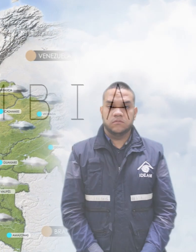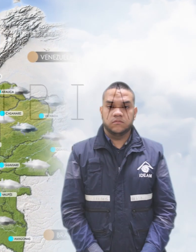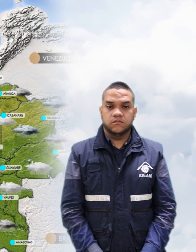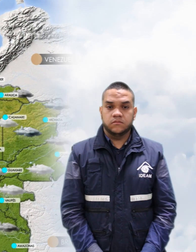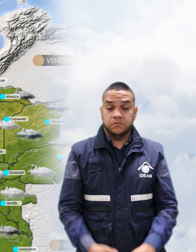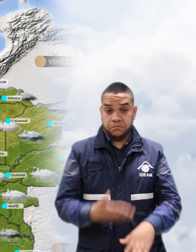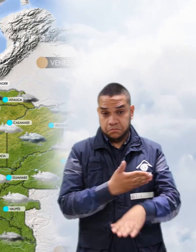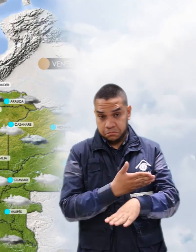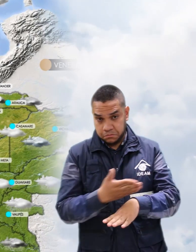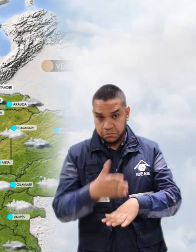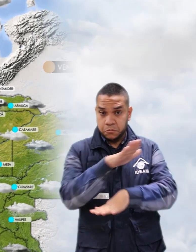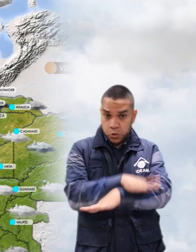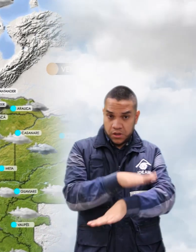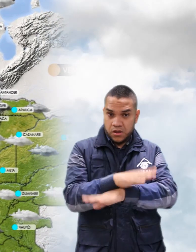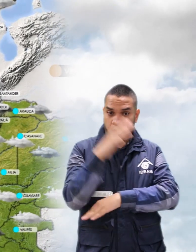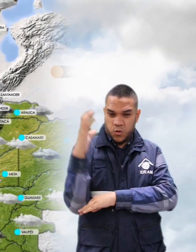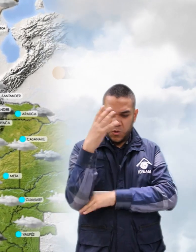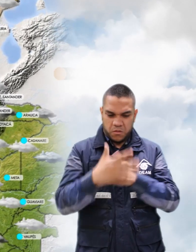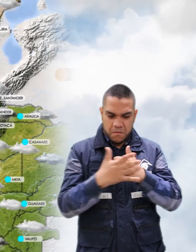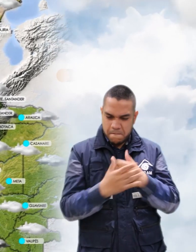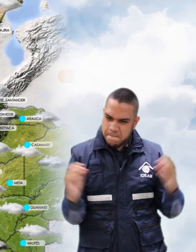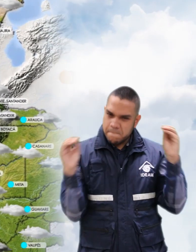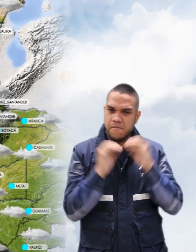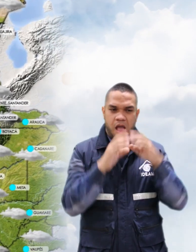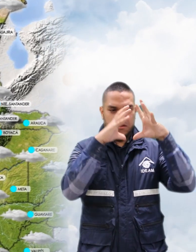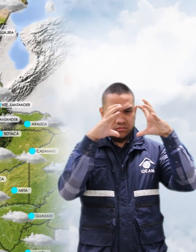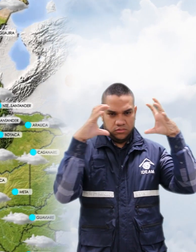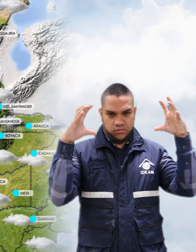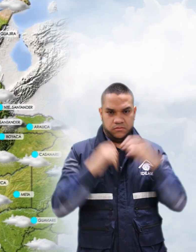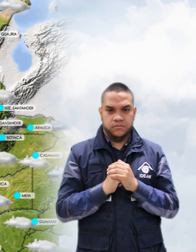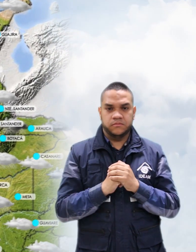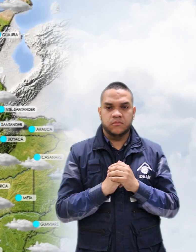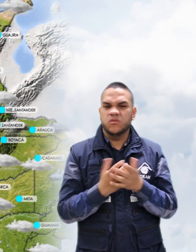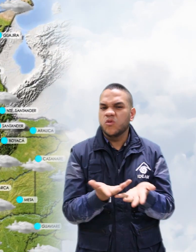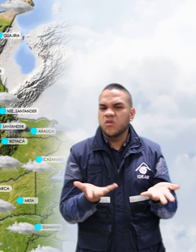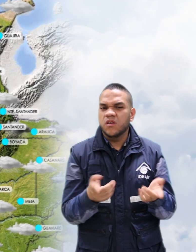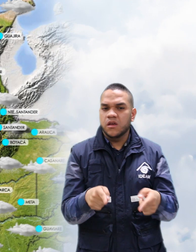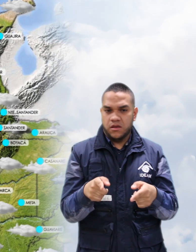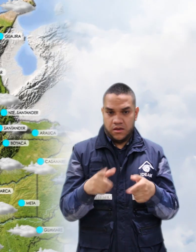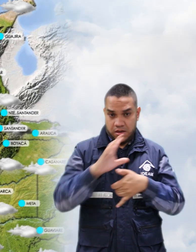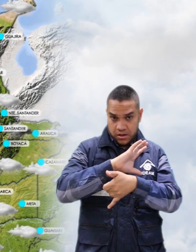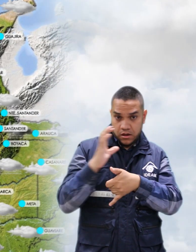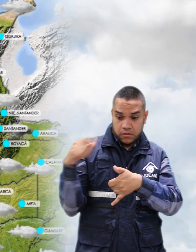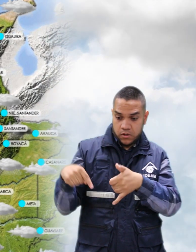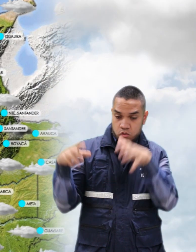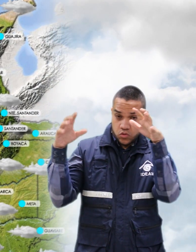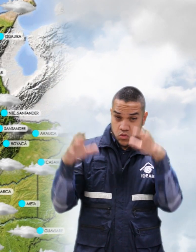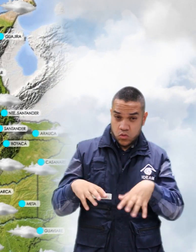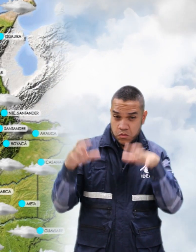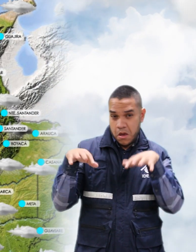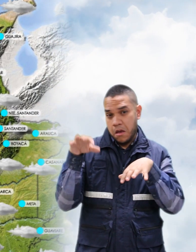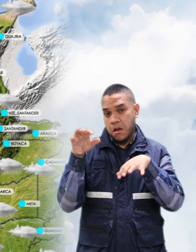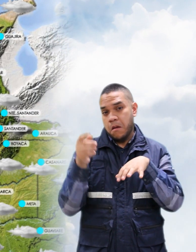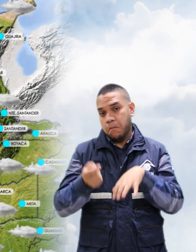En horas de la tarde, tendremos un incremento significativo de la nociedad. En la región Caribe, se presentarán lluvias entre